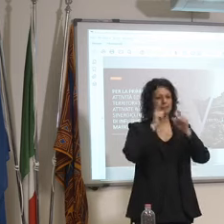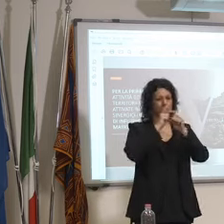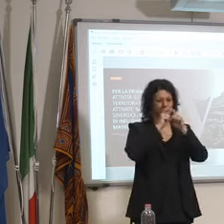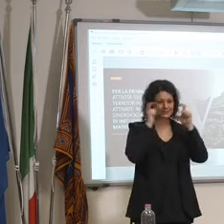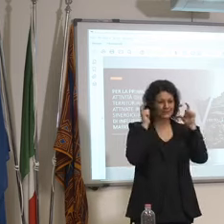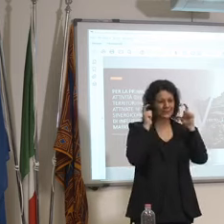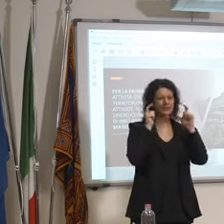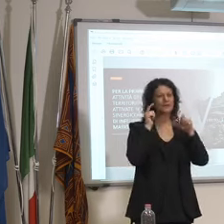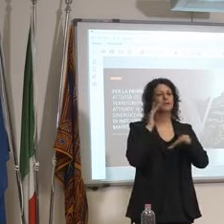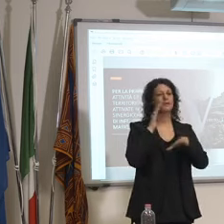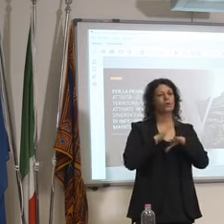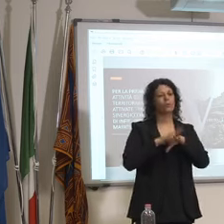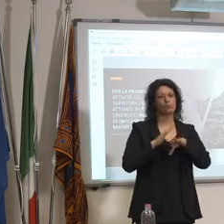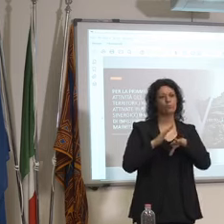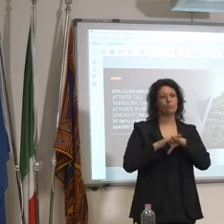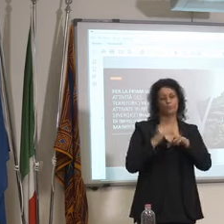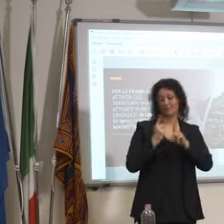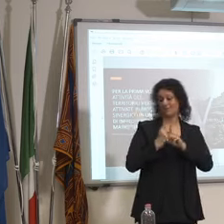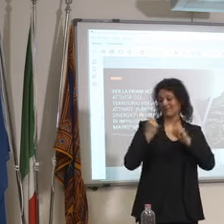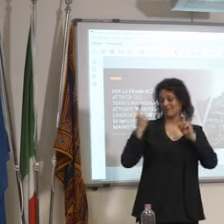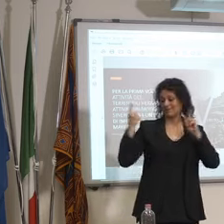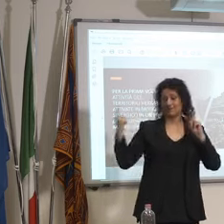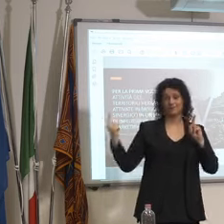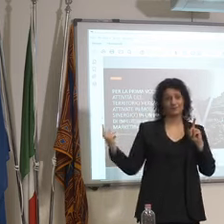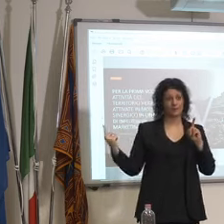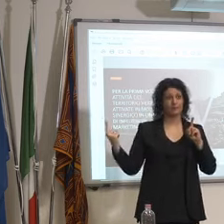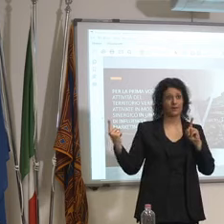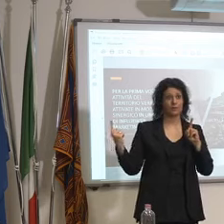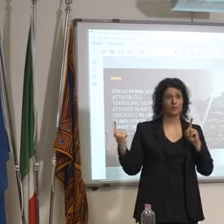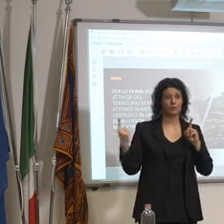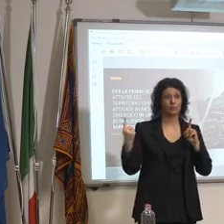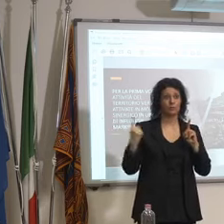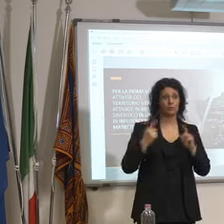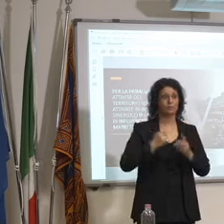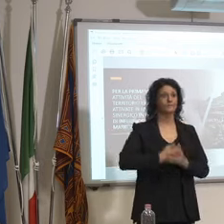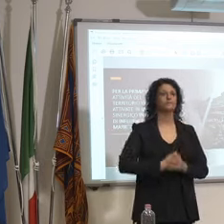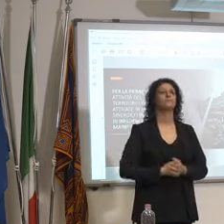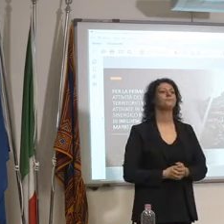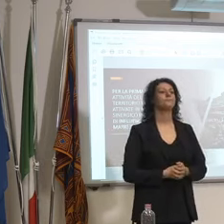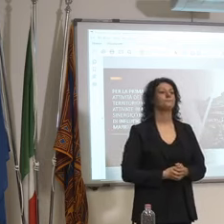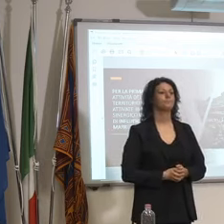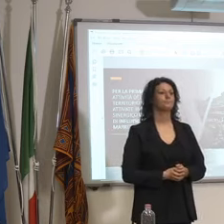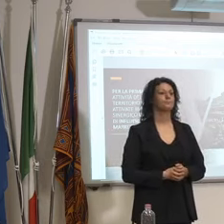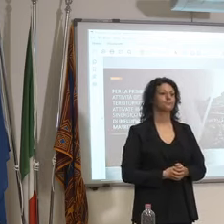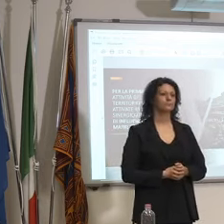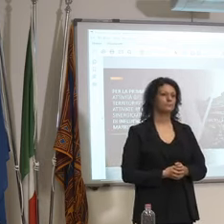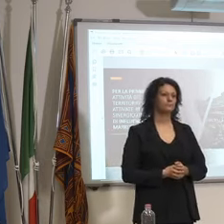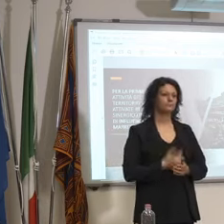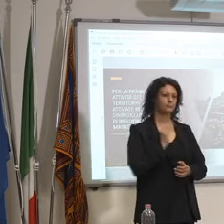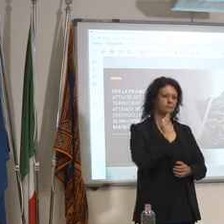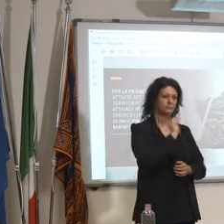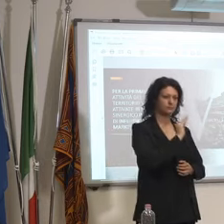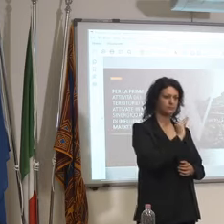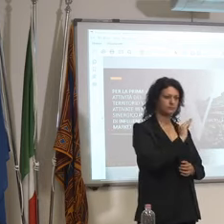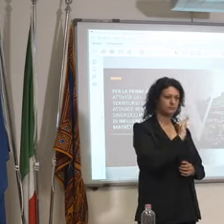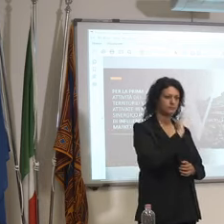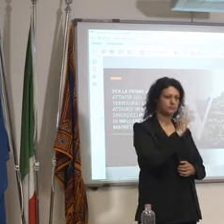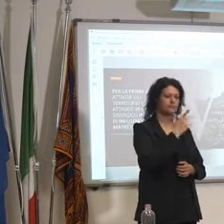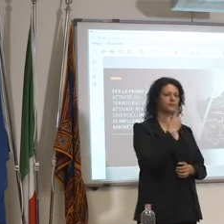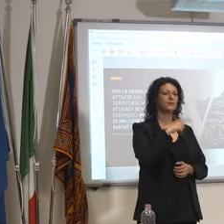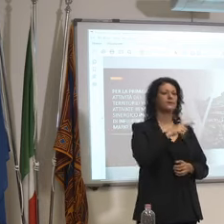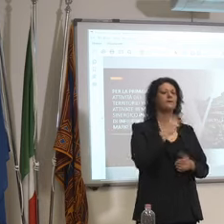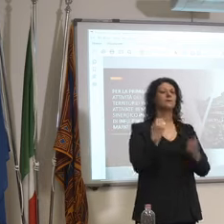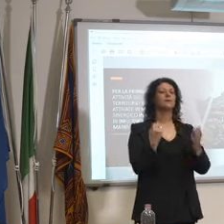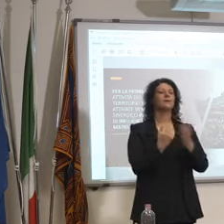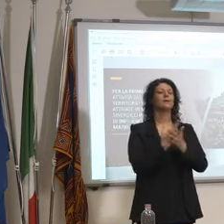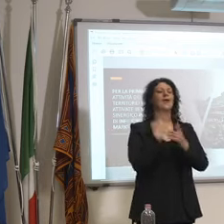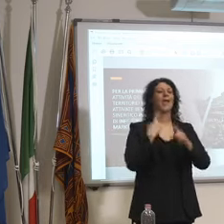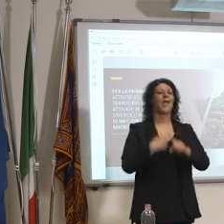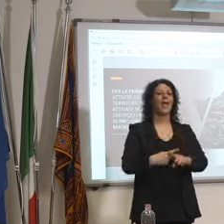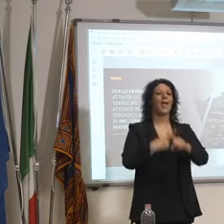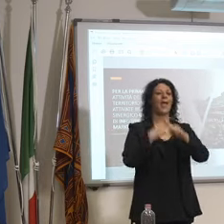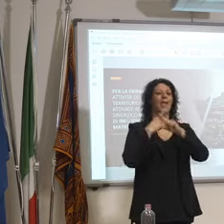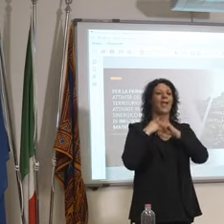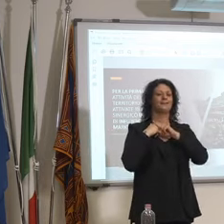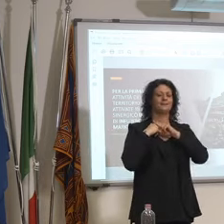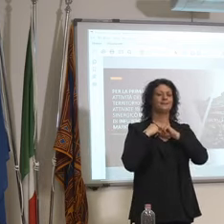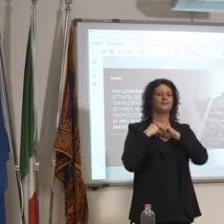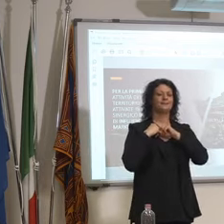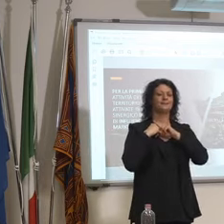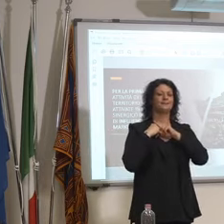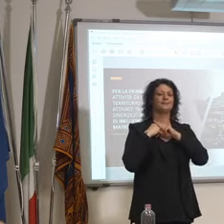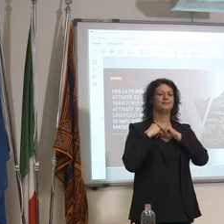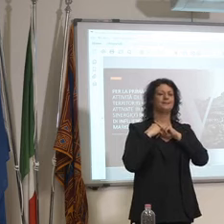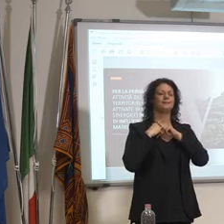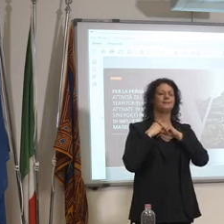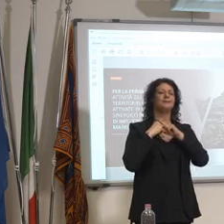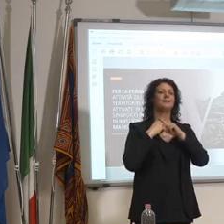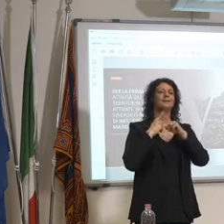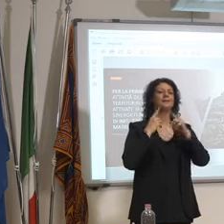del distanziamento sociale o quant'altro l'altra domanda il Presidente riguarda l'ex caserma Serena ha previso dove c'è stato un nuovo caso